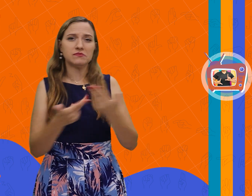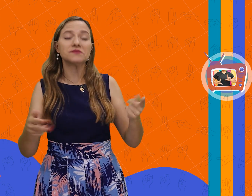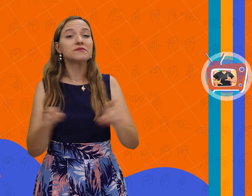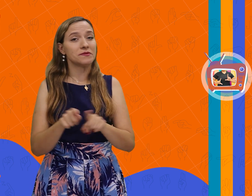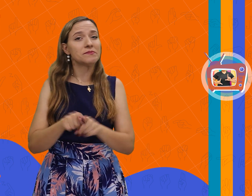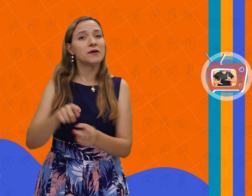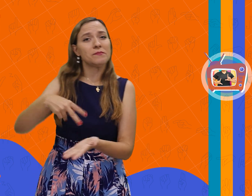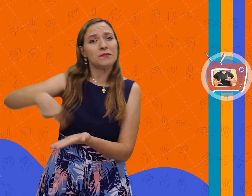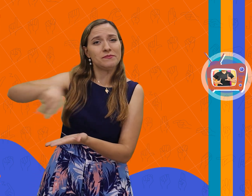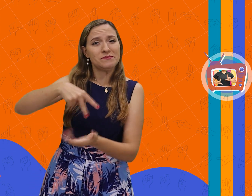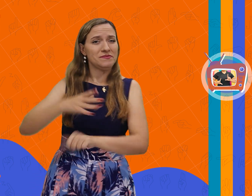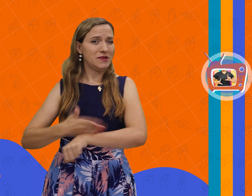dança pelas vibrações.